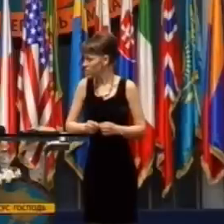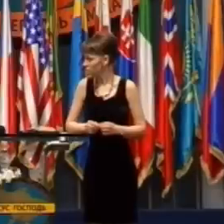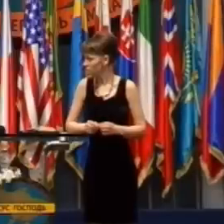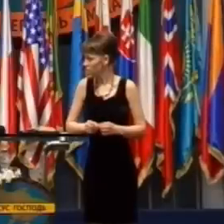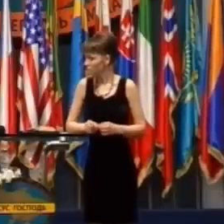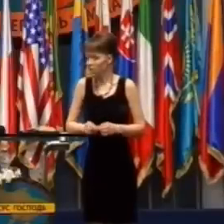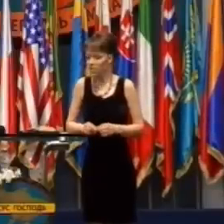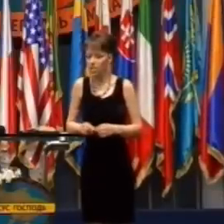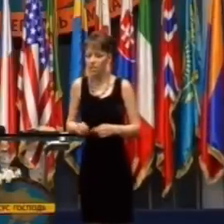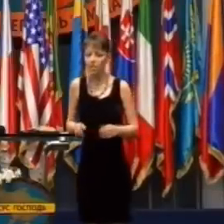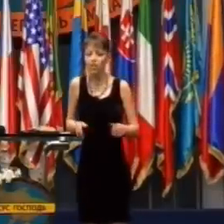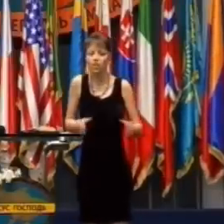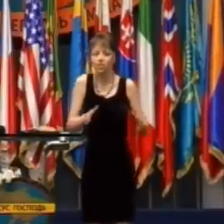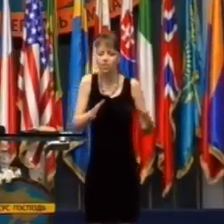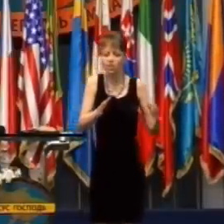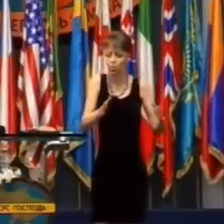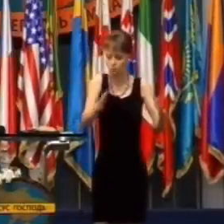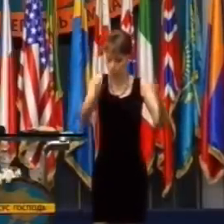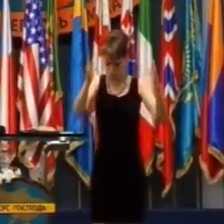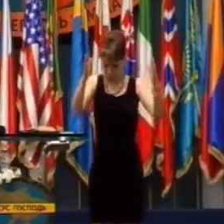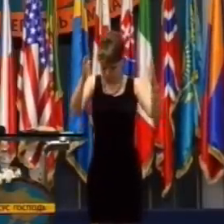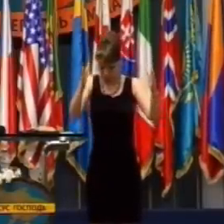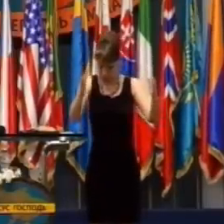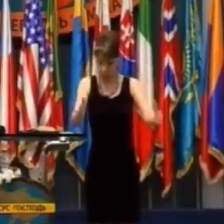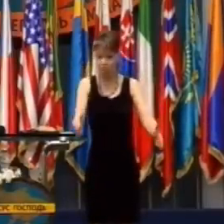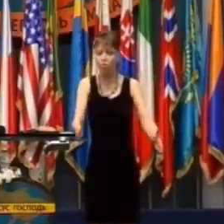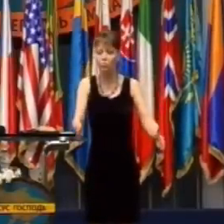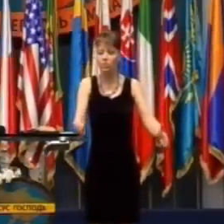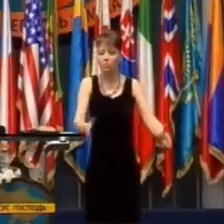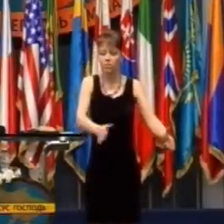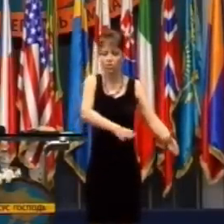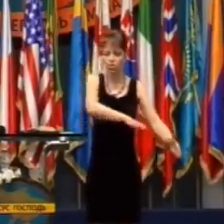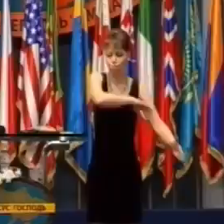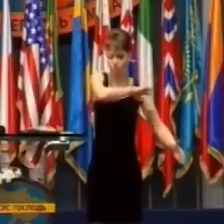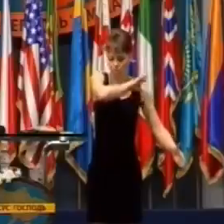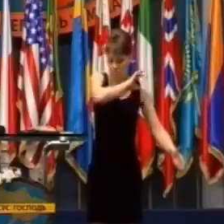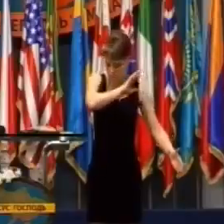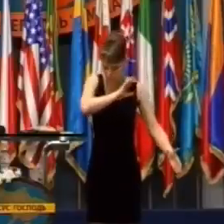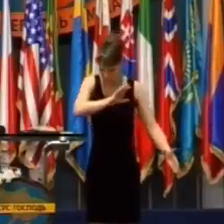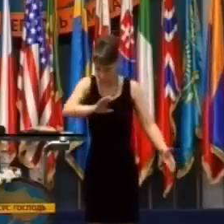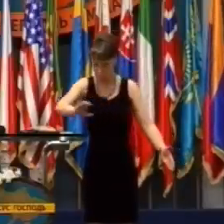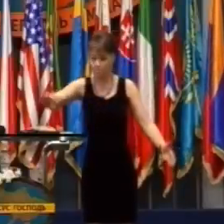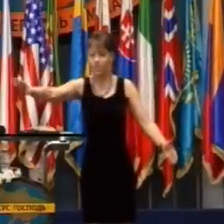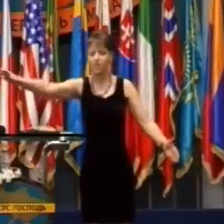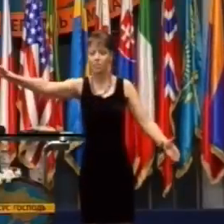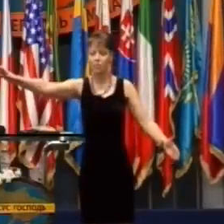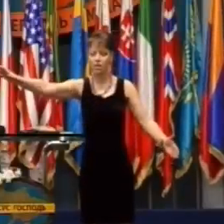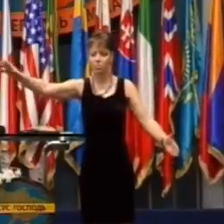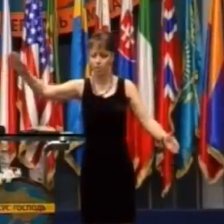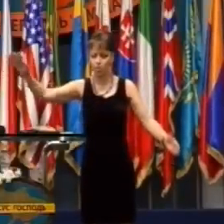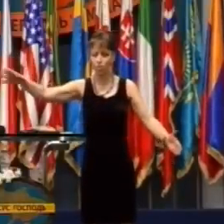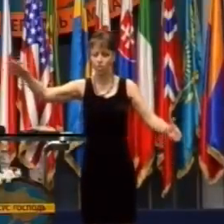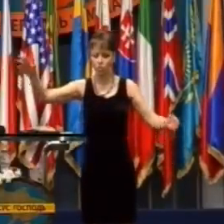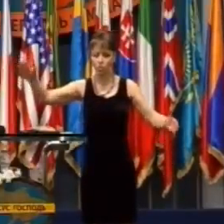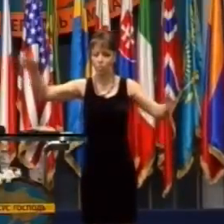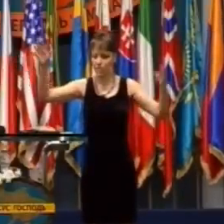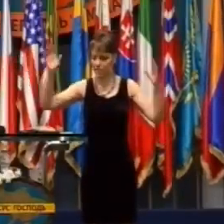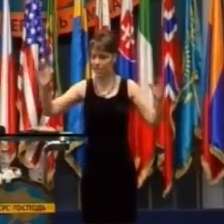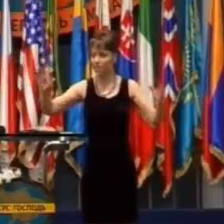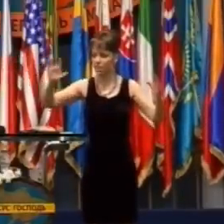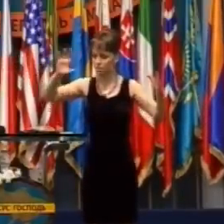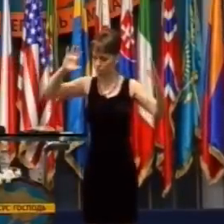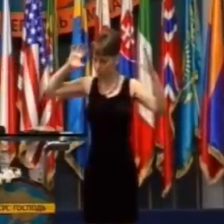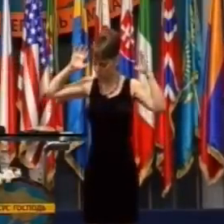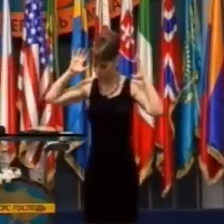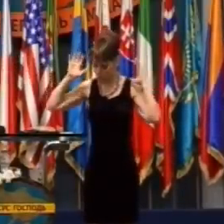bolo vidieť na kameňoch a stenách tieň ľudí, ktorí tam v okamihu výbuchu stáli.